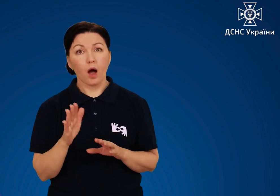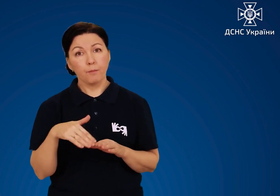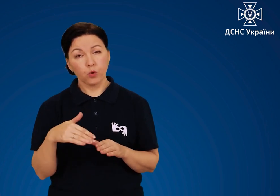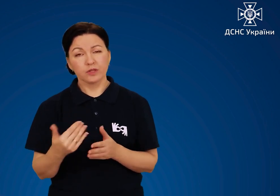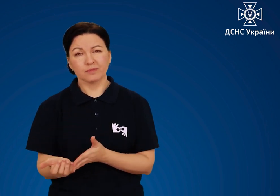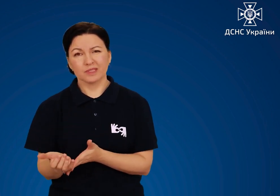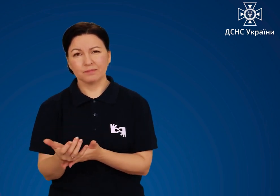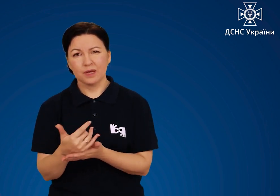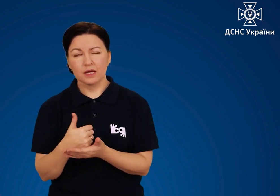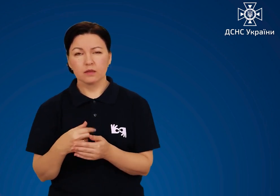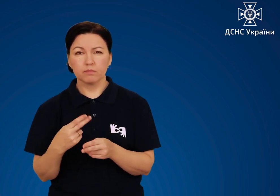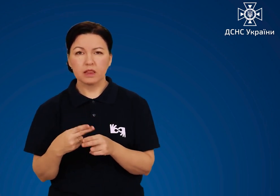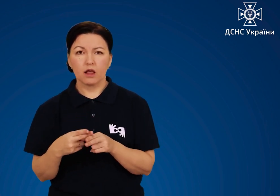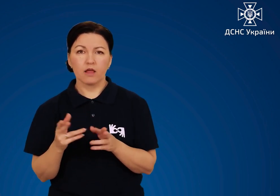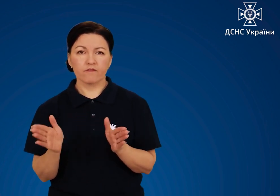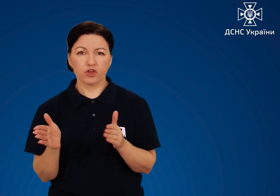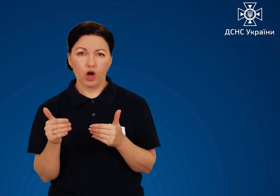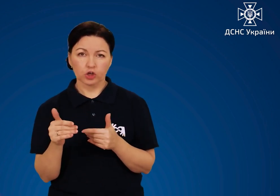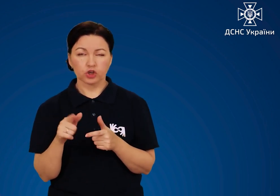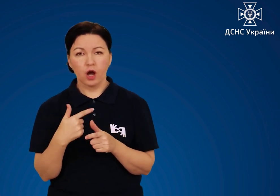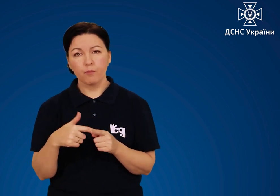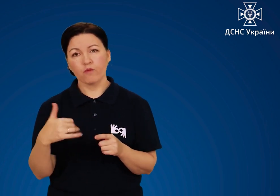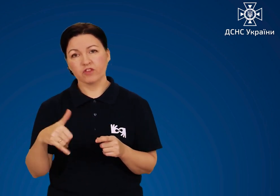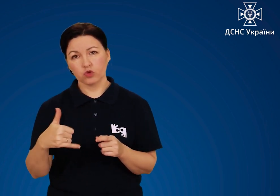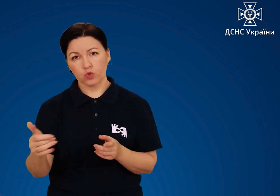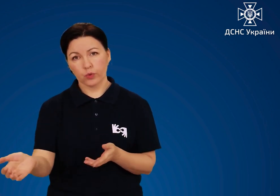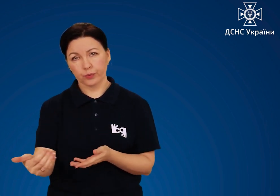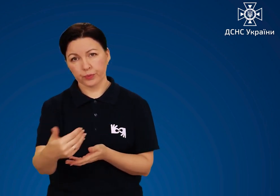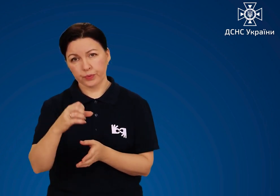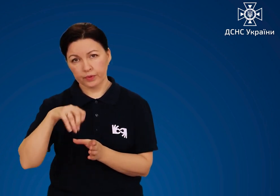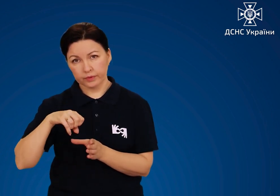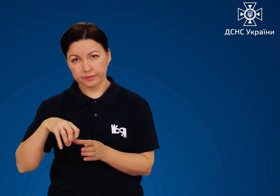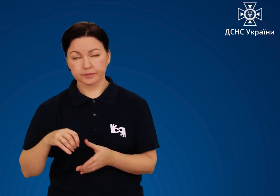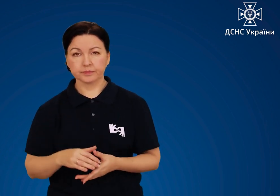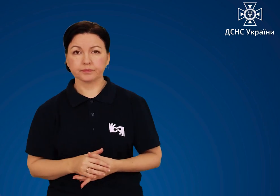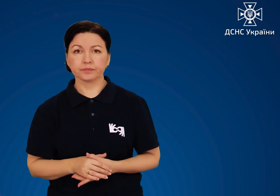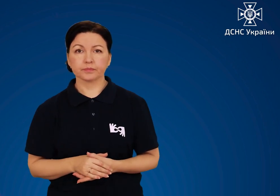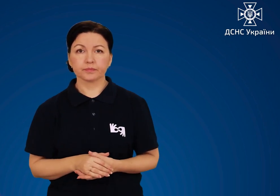піском, який потім зберіть у металевий ящик чи відро.